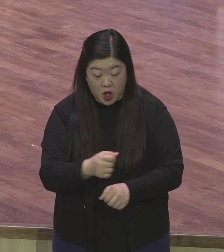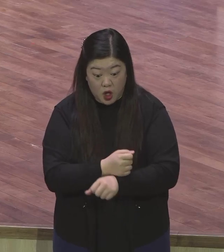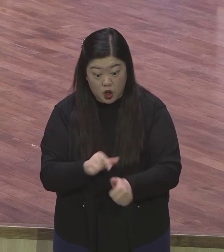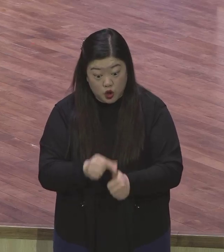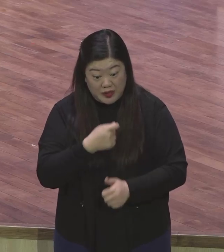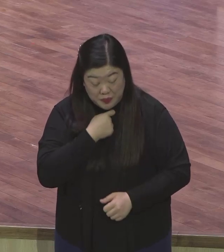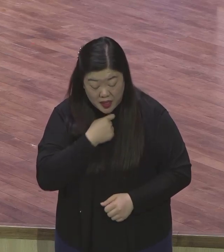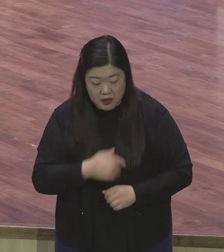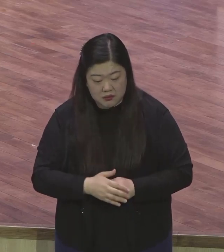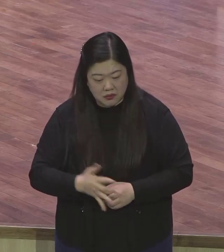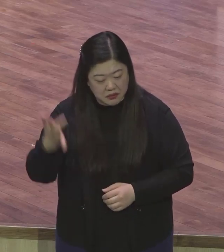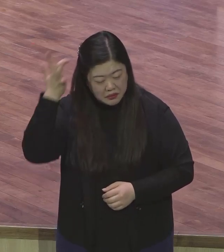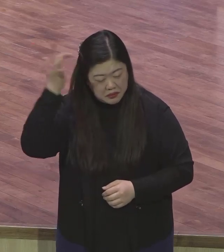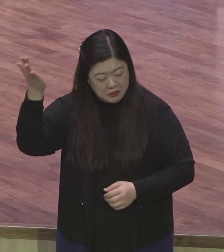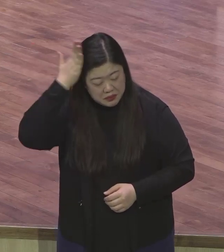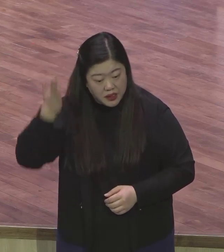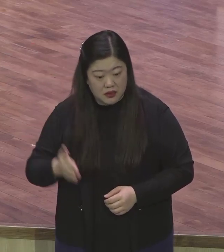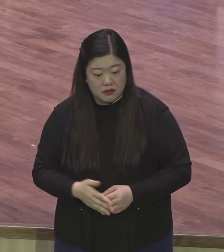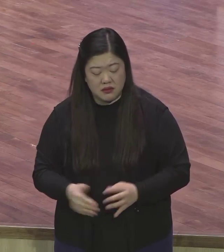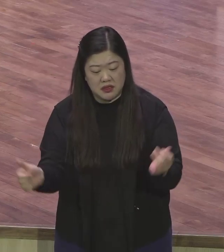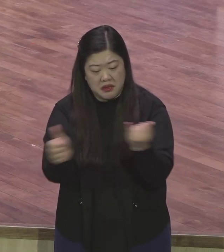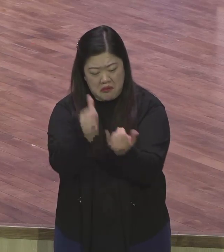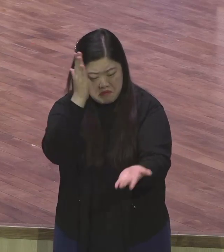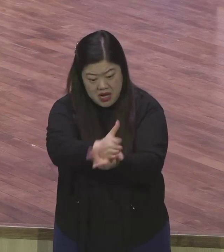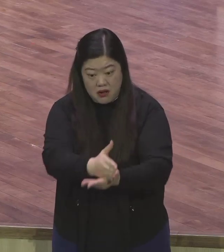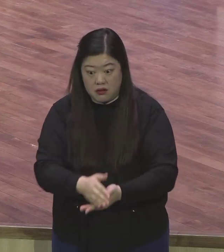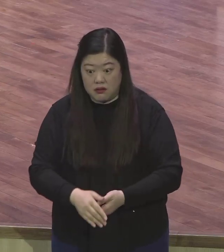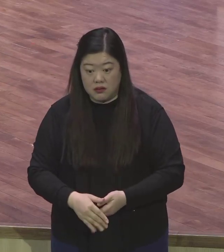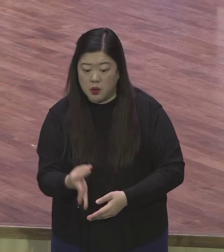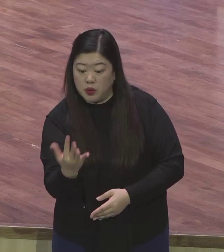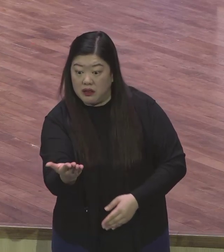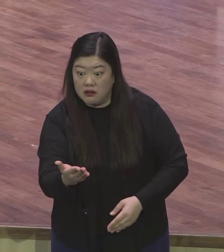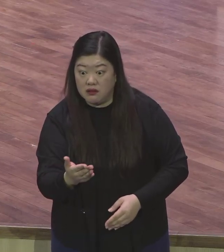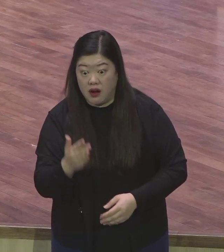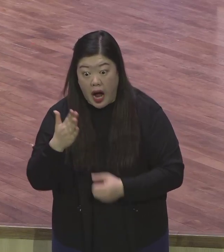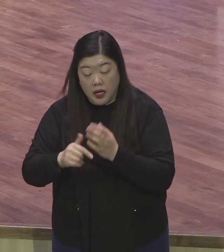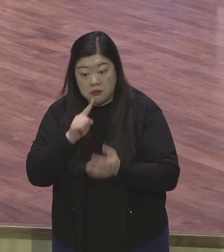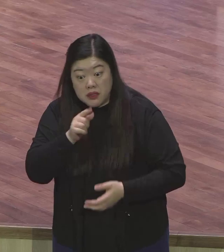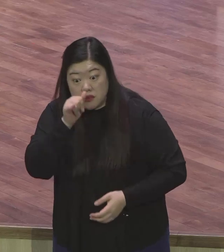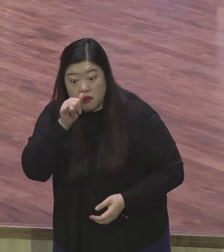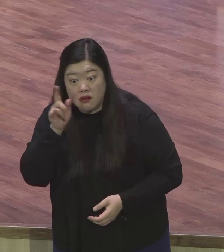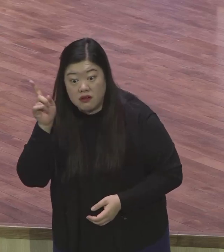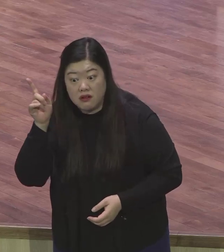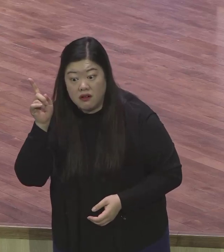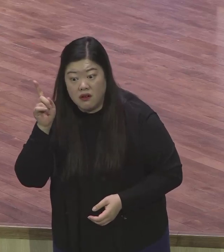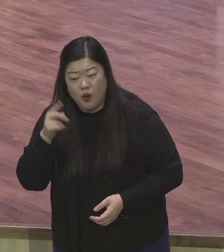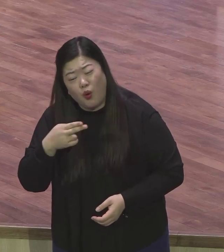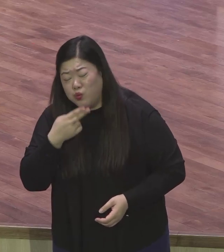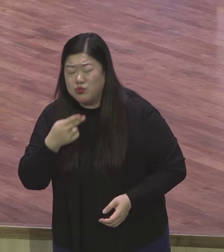도닥 너 식당 가지마 돈 내놔 무슨 하나님이 그런 분이 그런 분 아니에요